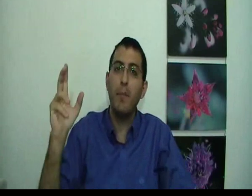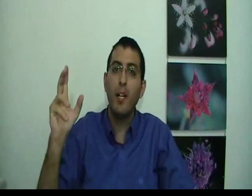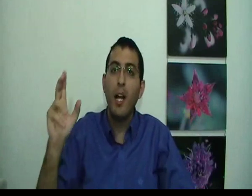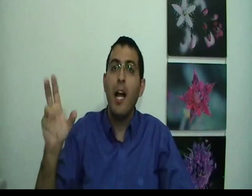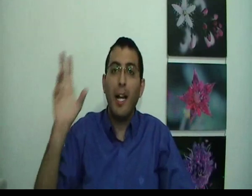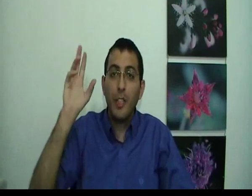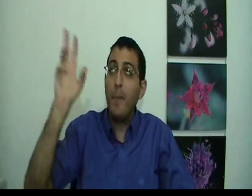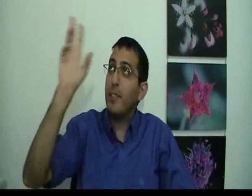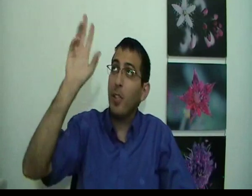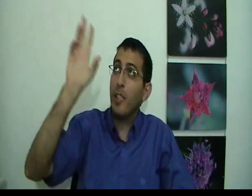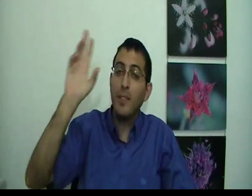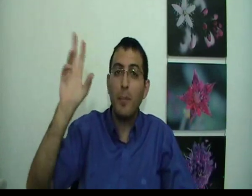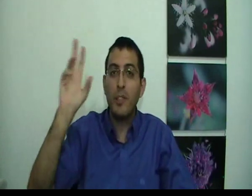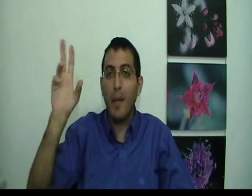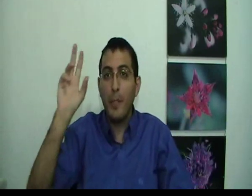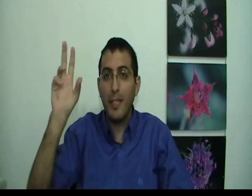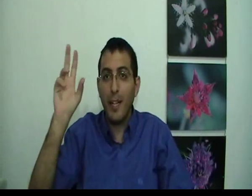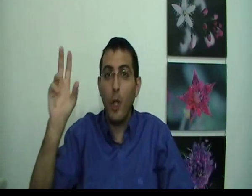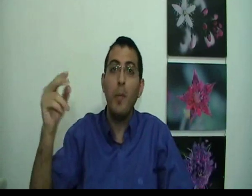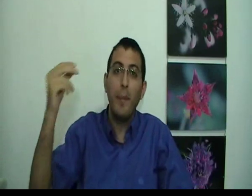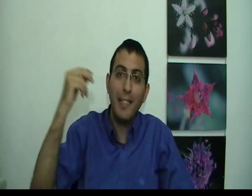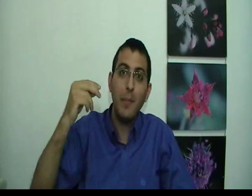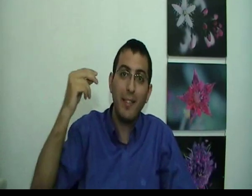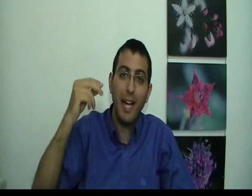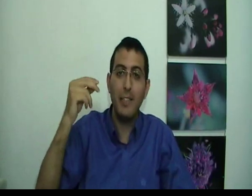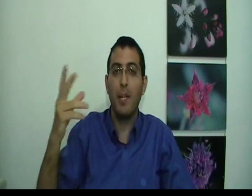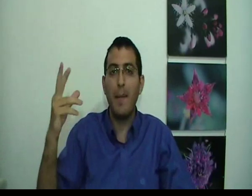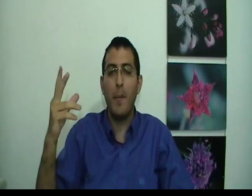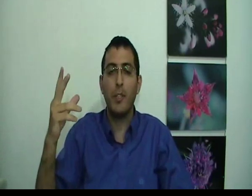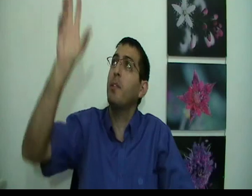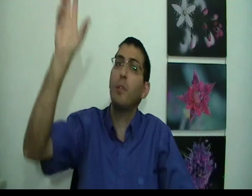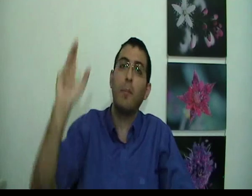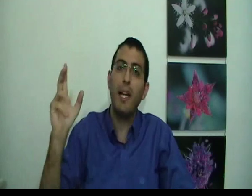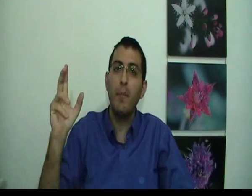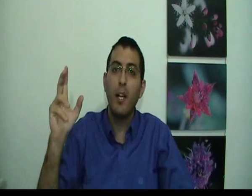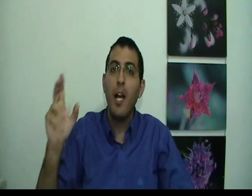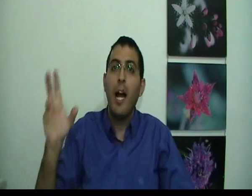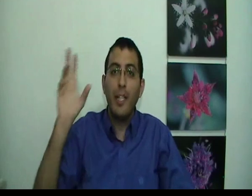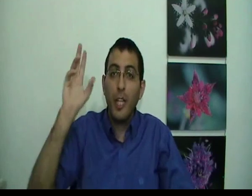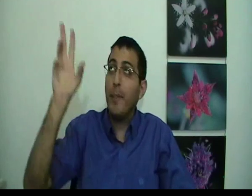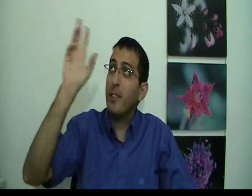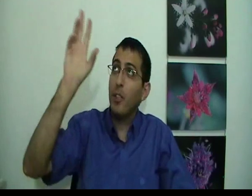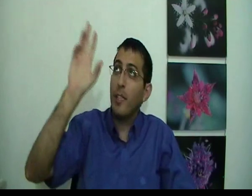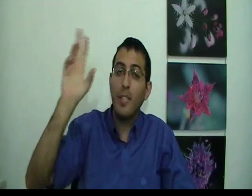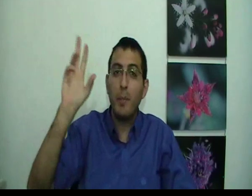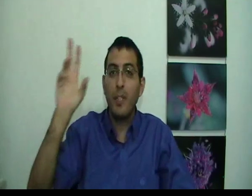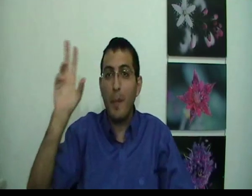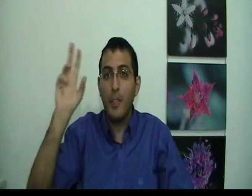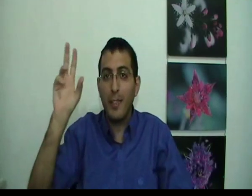השמש הזאת שנמצאת בשמיים בשעת החלום היא בעצם אתה עצמך ממש השמש הזאת שנמצאת בשמיים בשעת